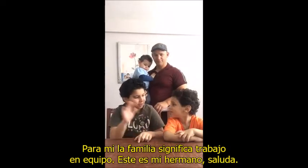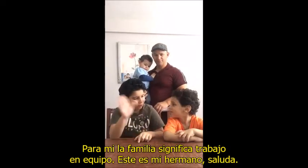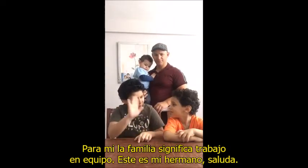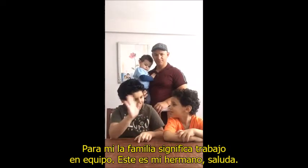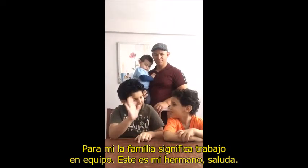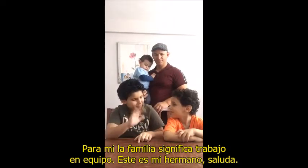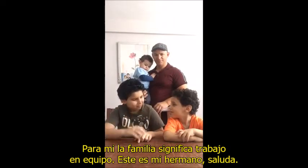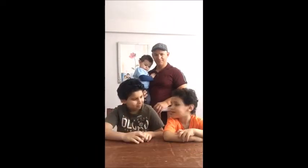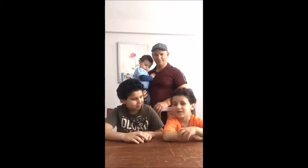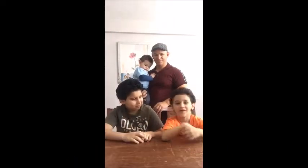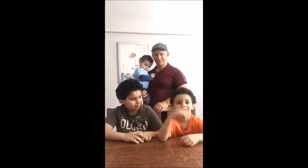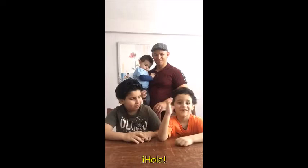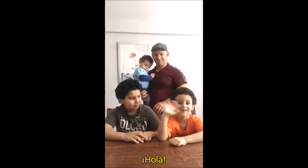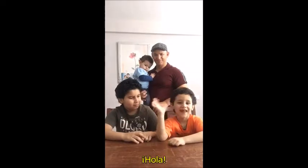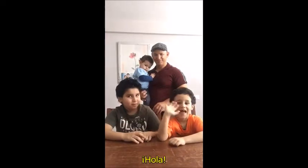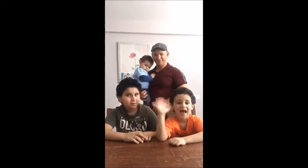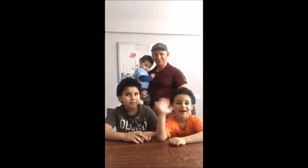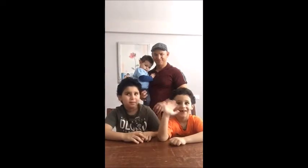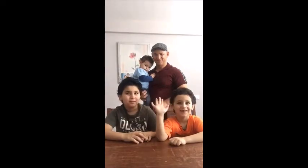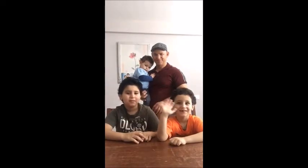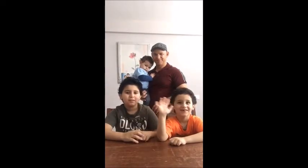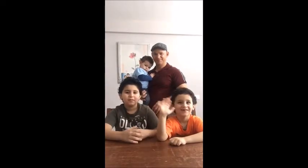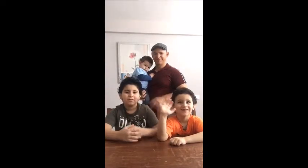¡Saluda! ¡Hola!